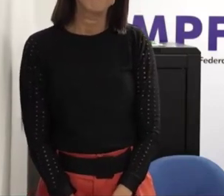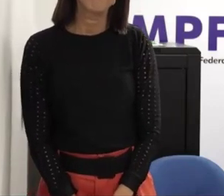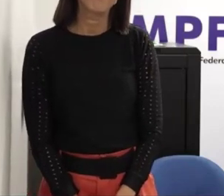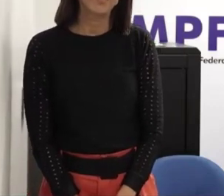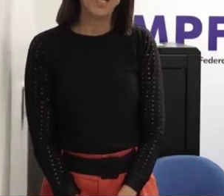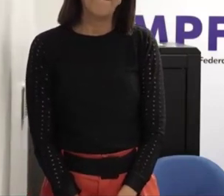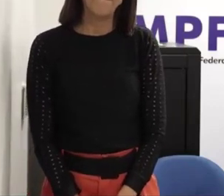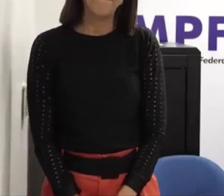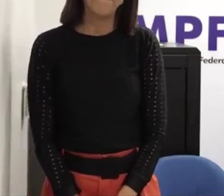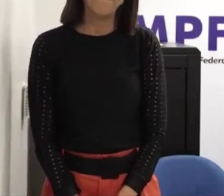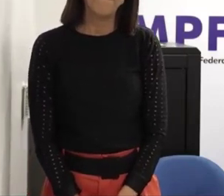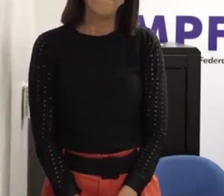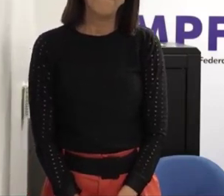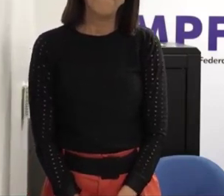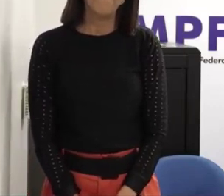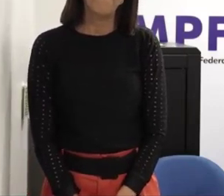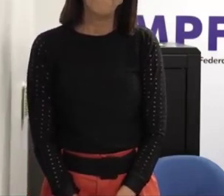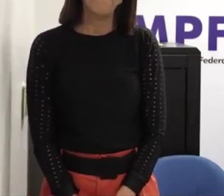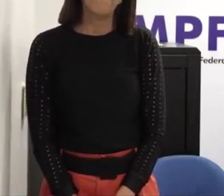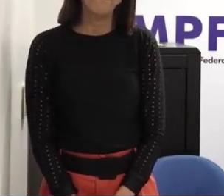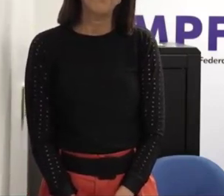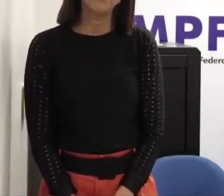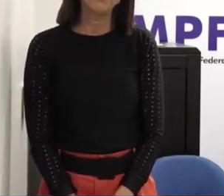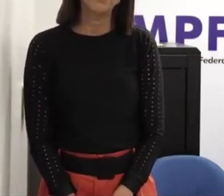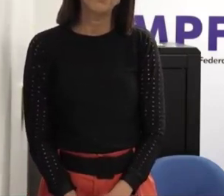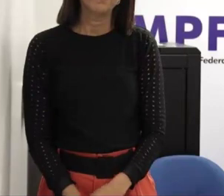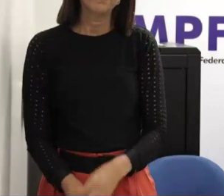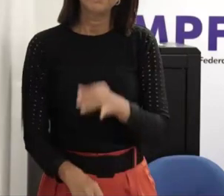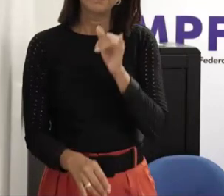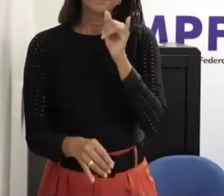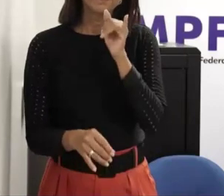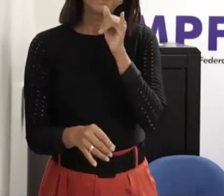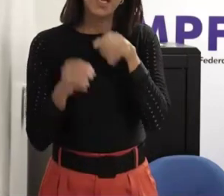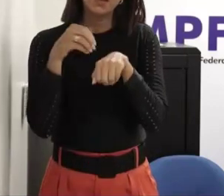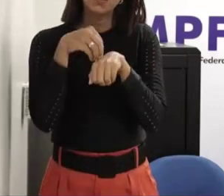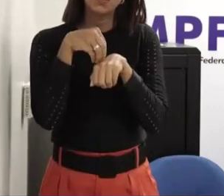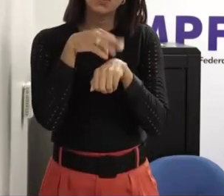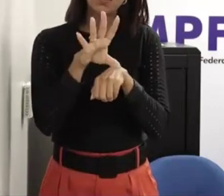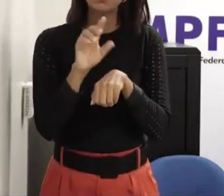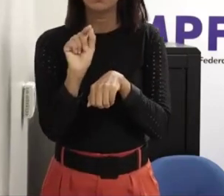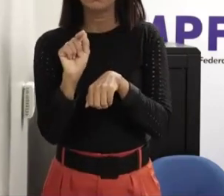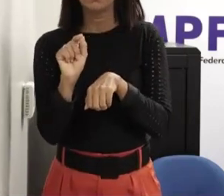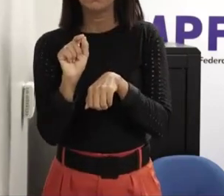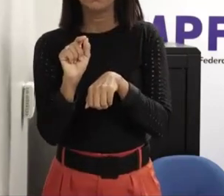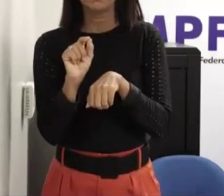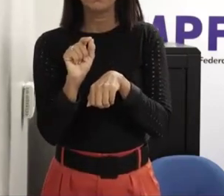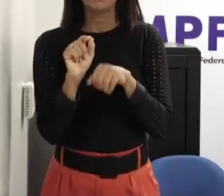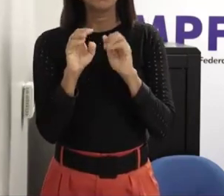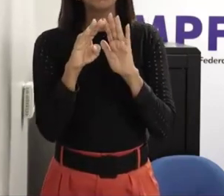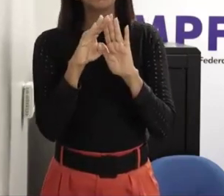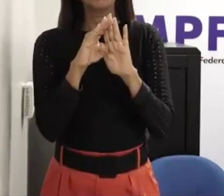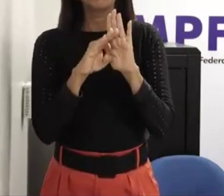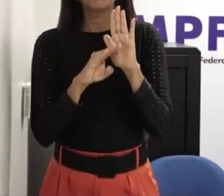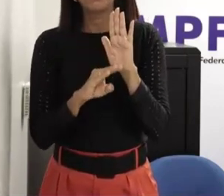e assim a ideia que eu dou de protocolo eu diria assim o primeiro passo de certo modo eu até fico